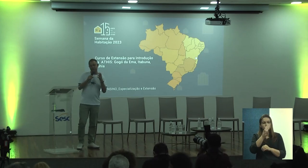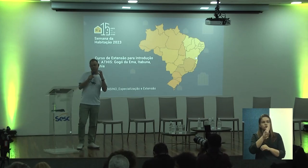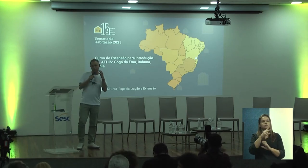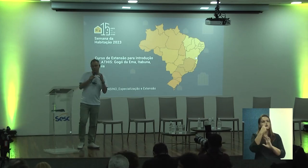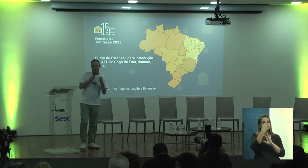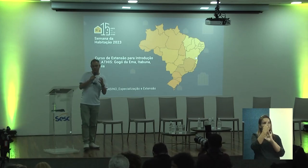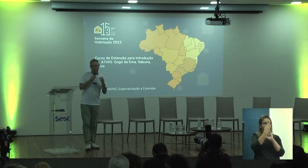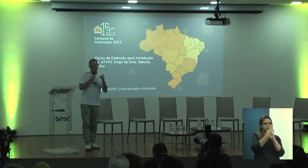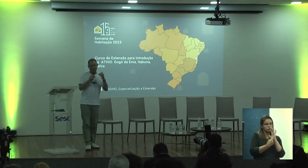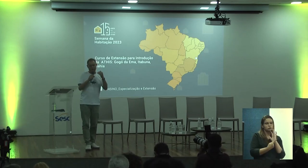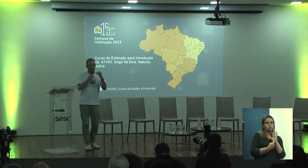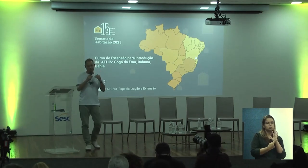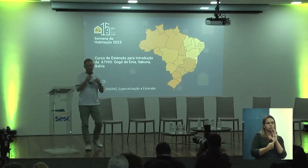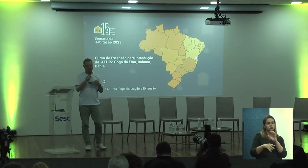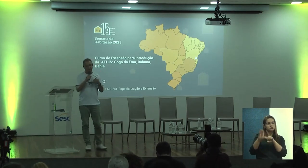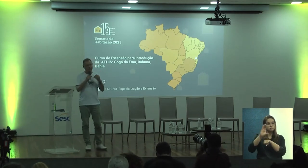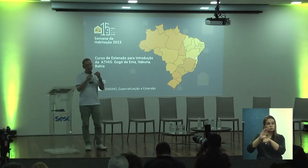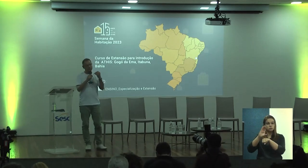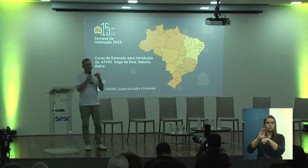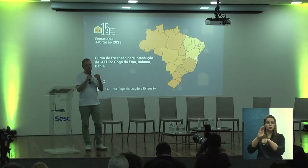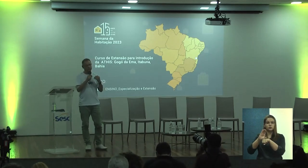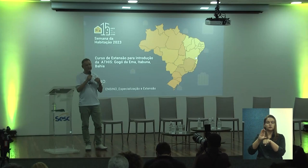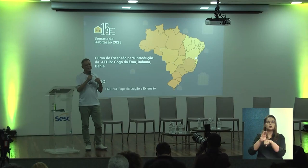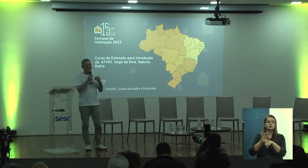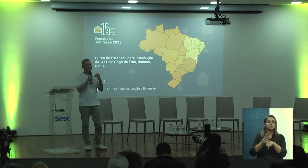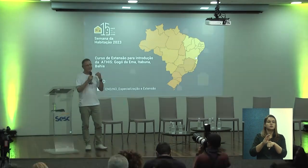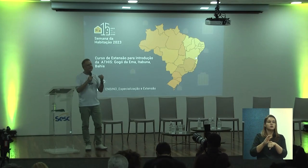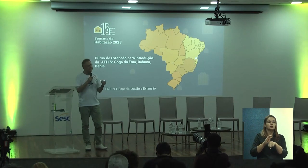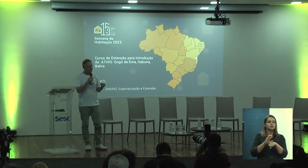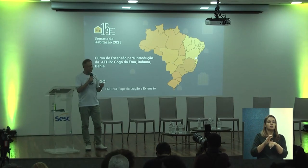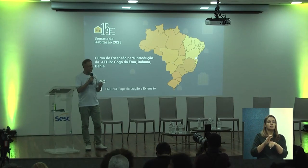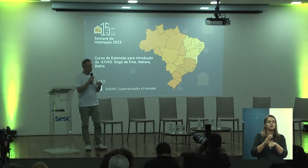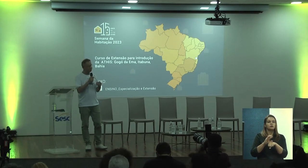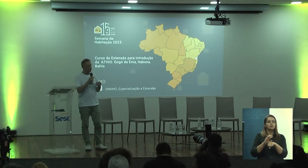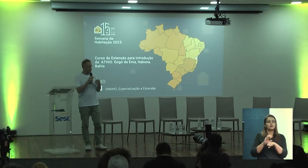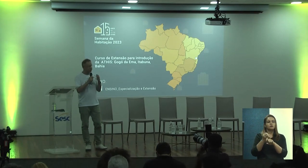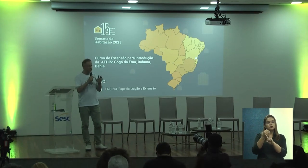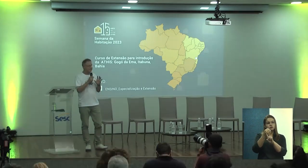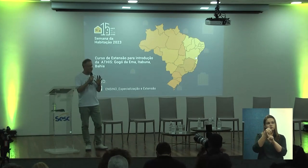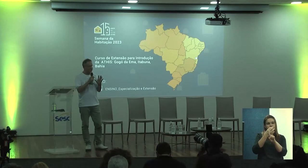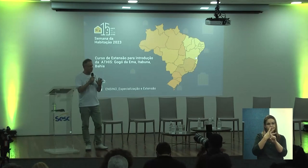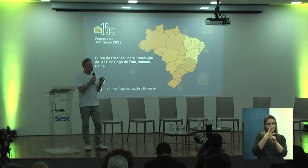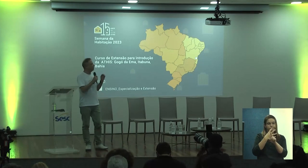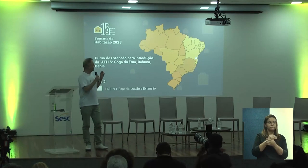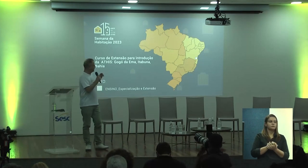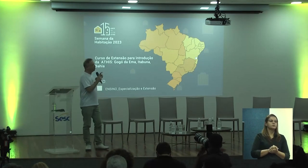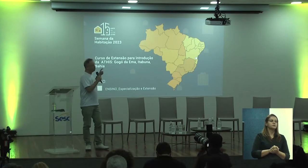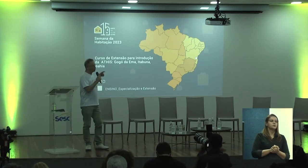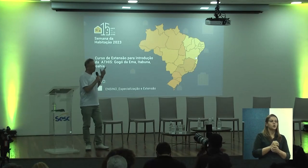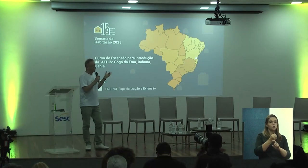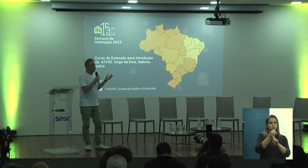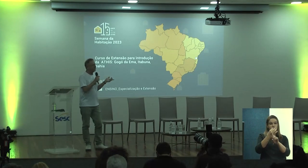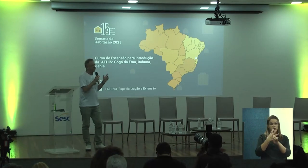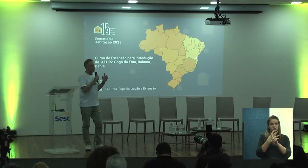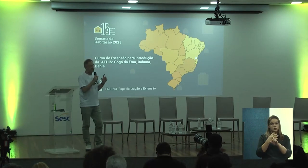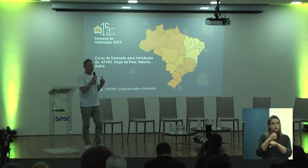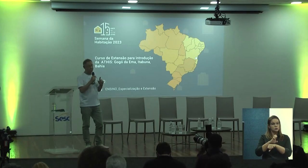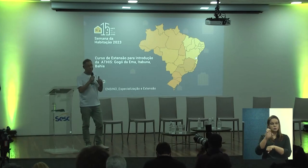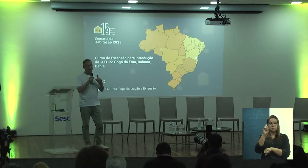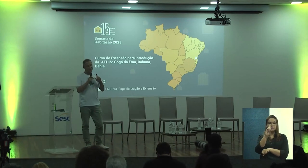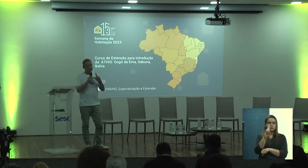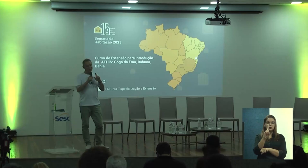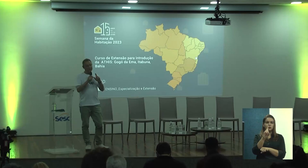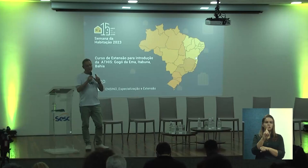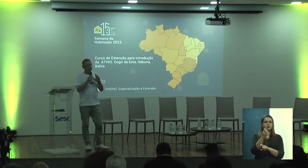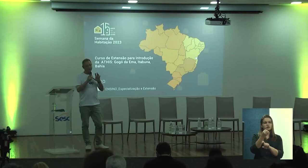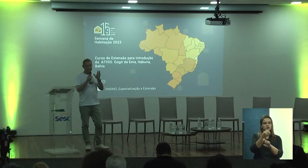projeto um curso, para o seu início, um curso de extensão. Curso de extensão, e não um curso de especialização.